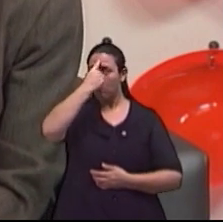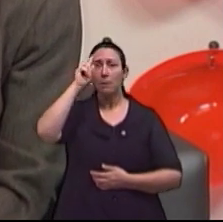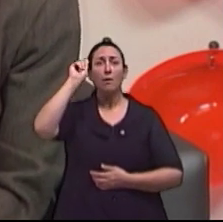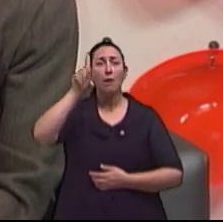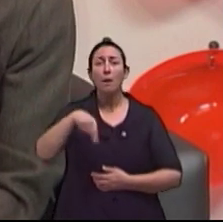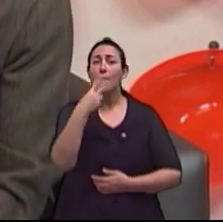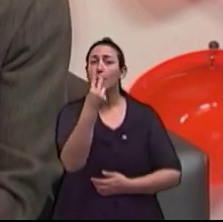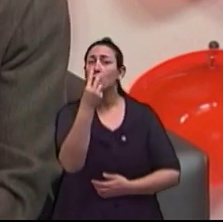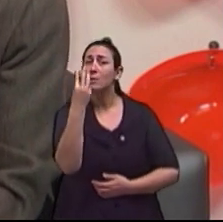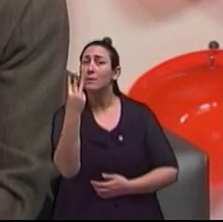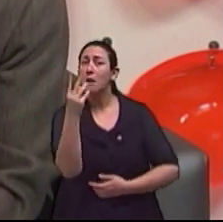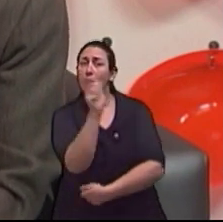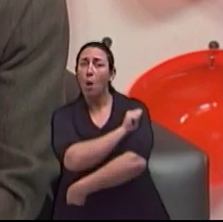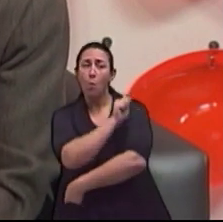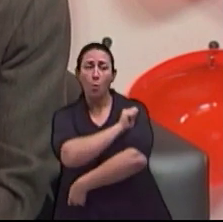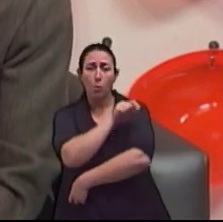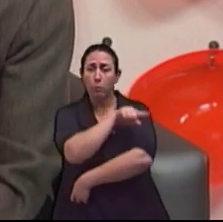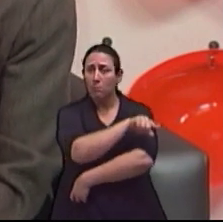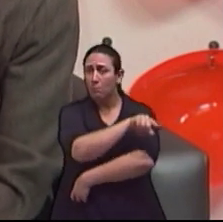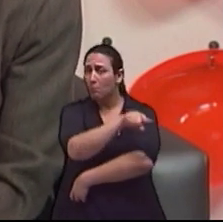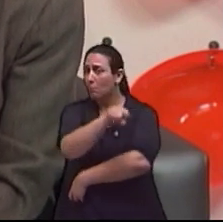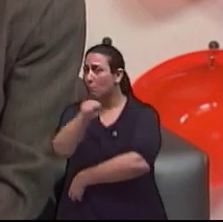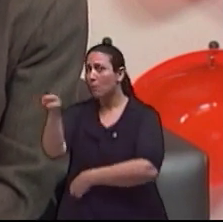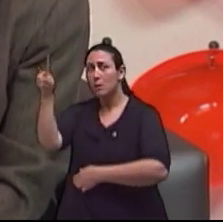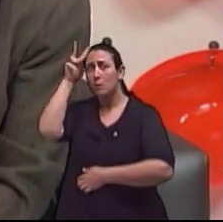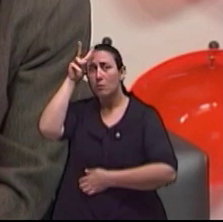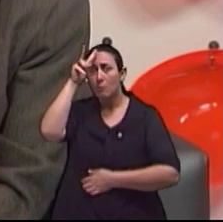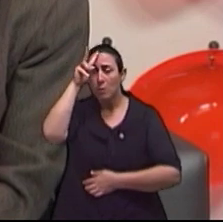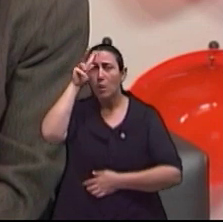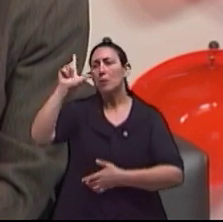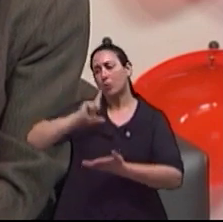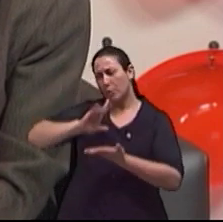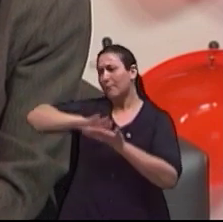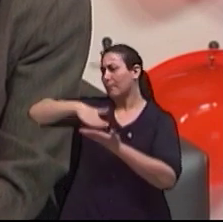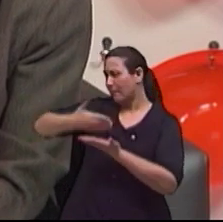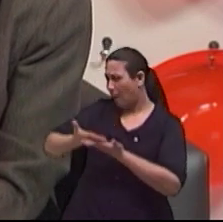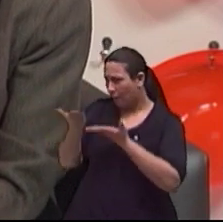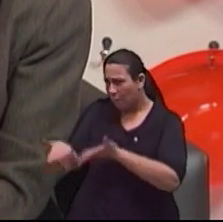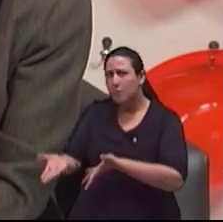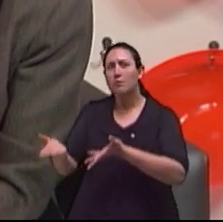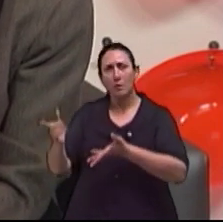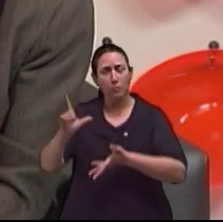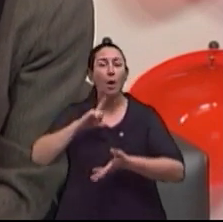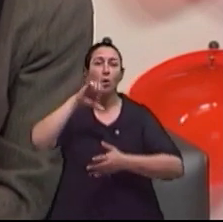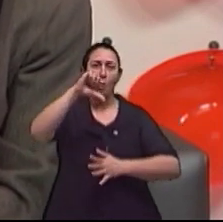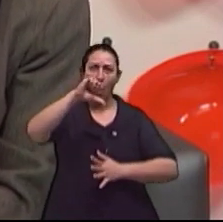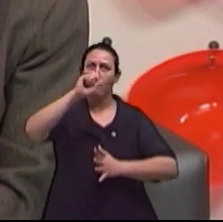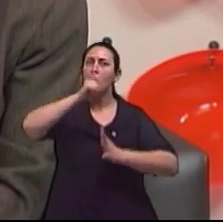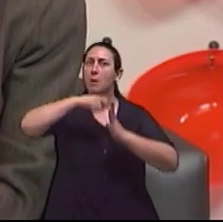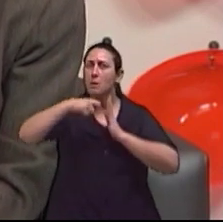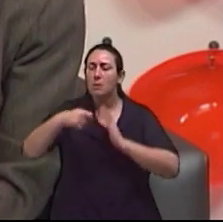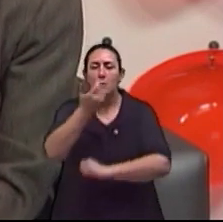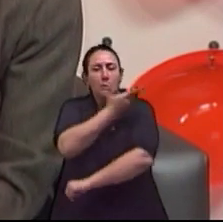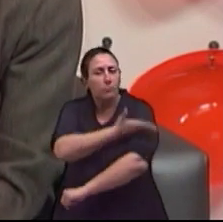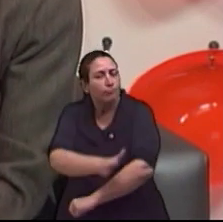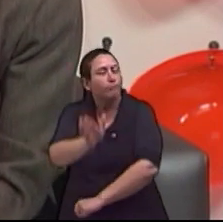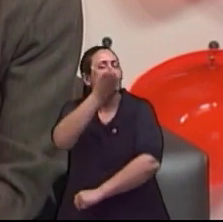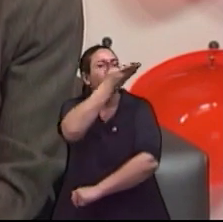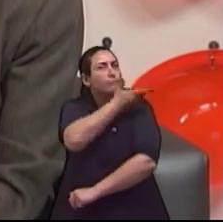alunos do segundo grau, com intérprete. Claro que nós levamos nove meses no ensaio, né? Porque nós tínhamos